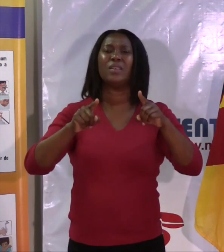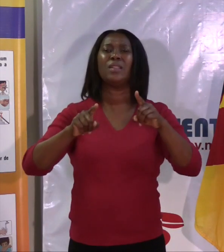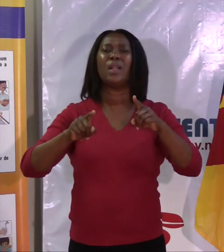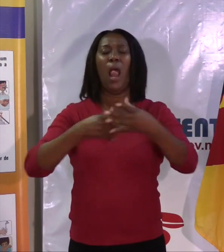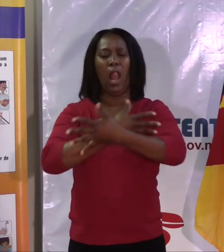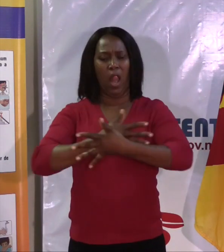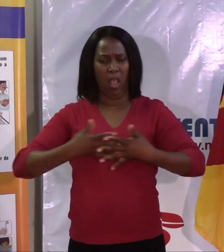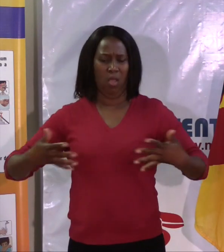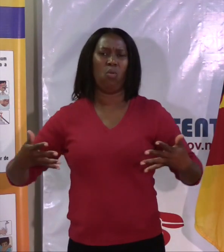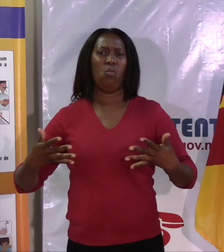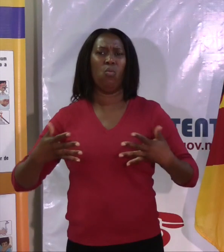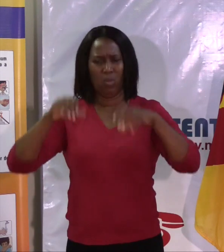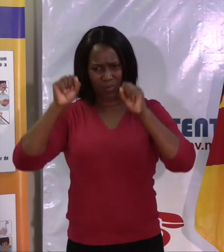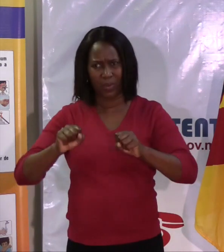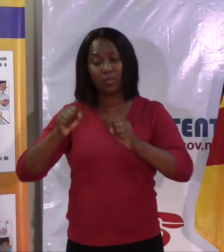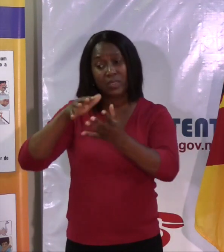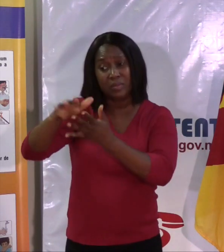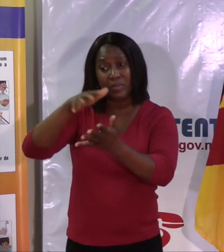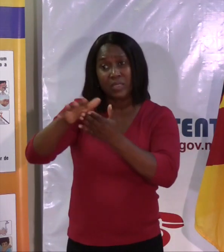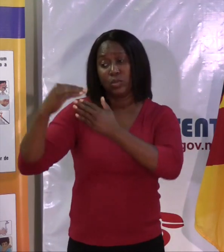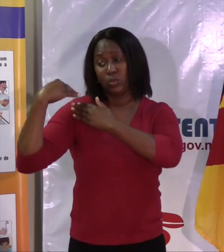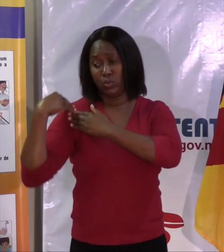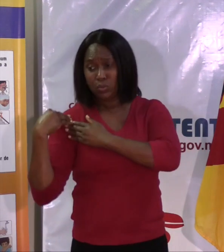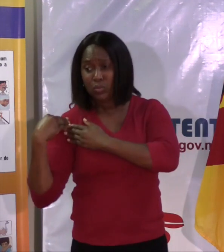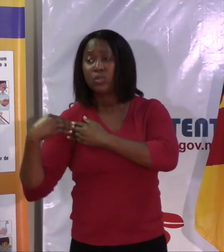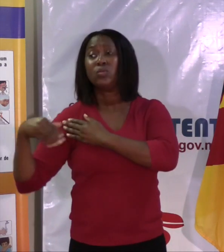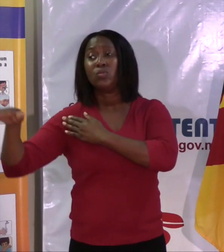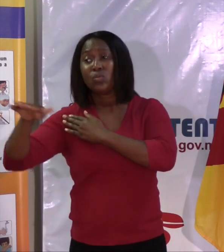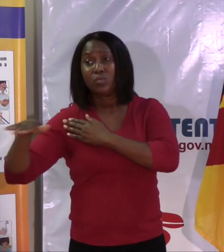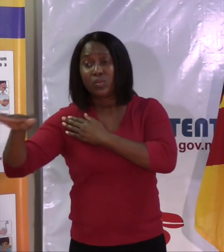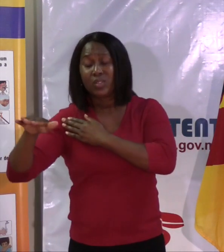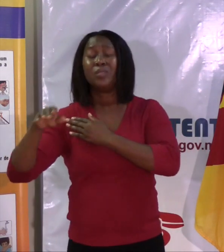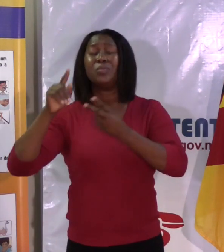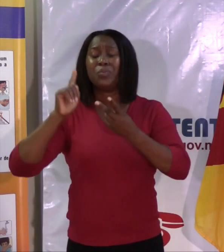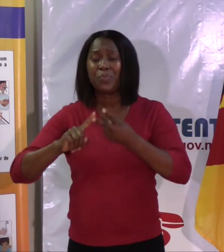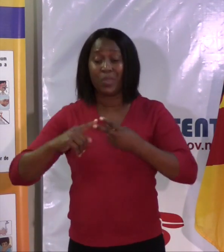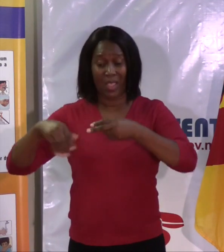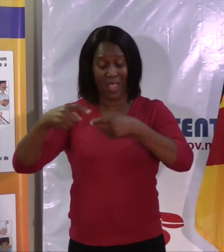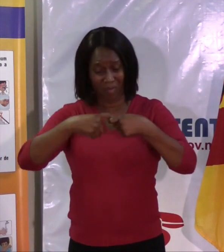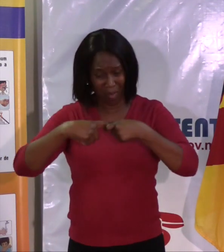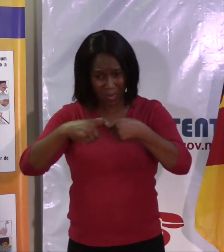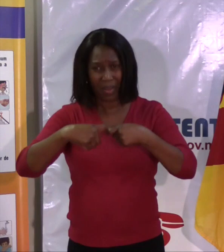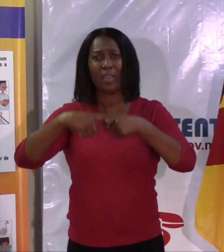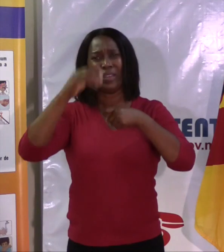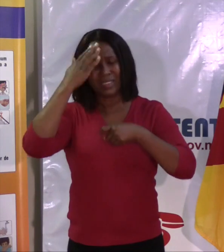explicar com os nossos líderes comunitários locais, que os familiares, que toda a gente saiba que quem tossir tem que